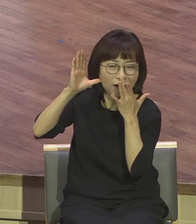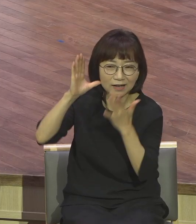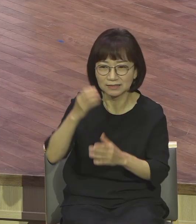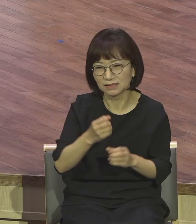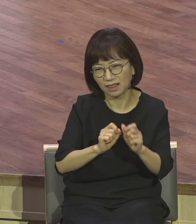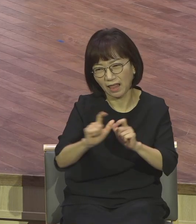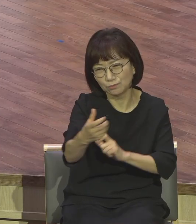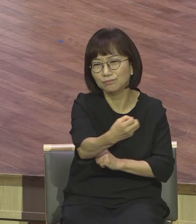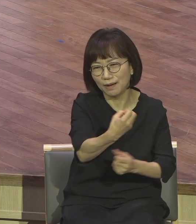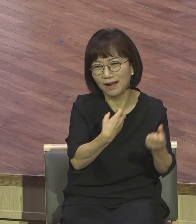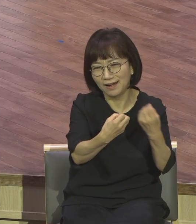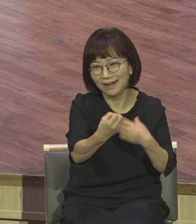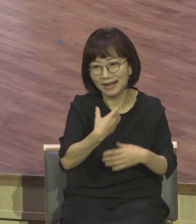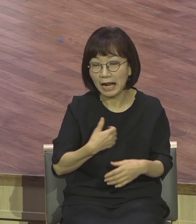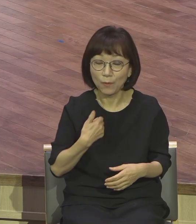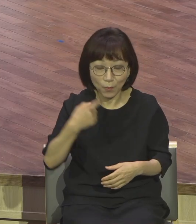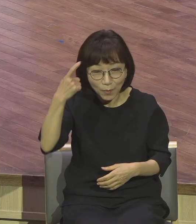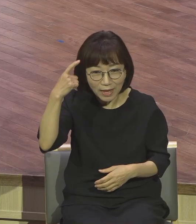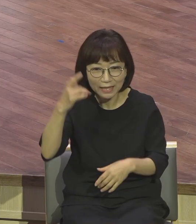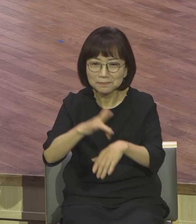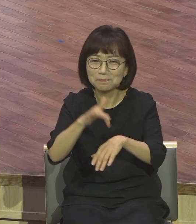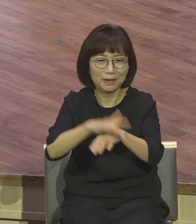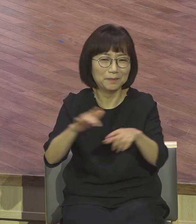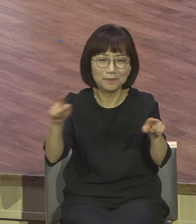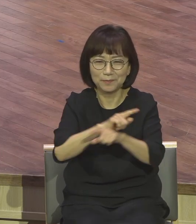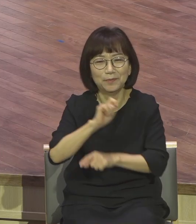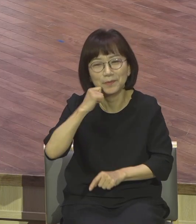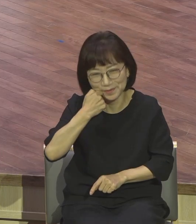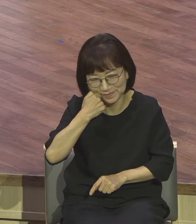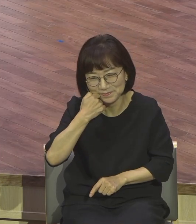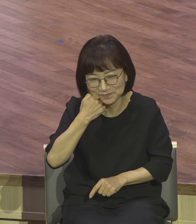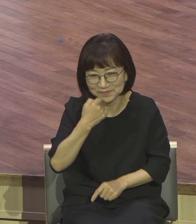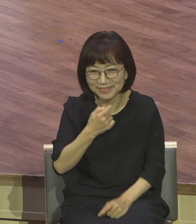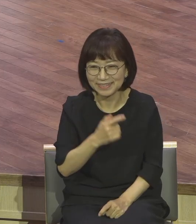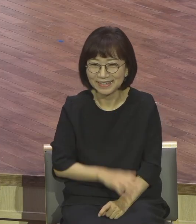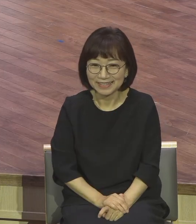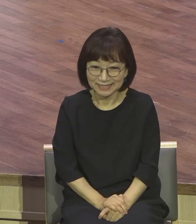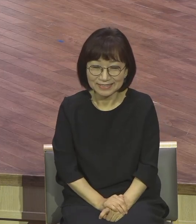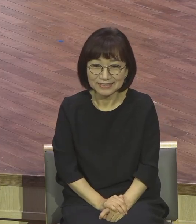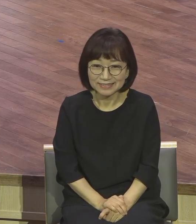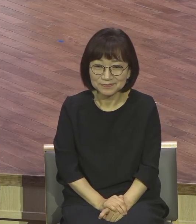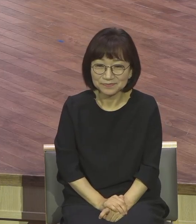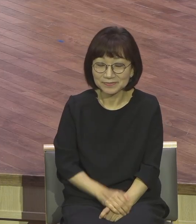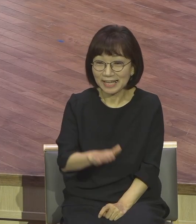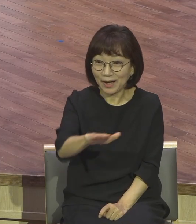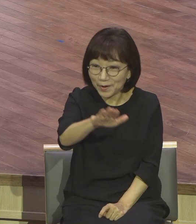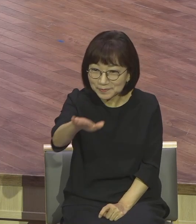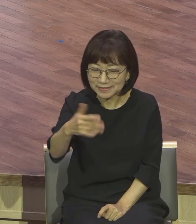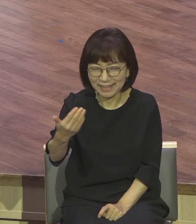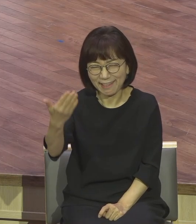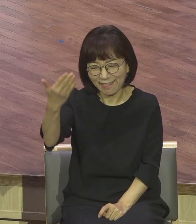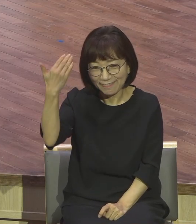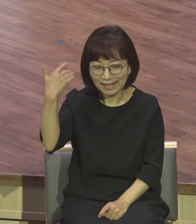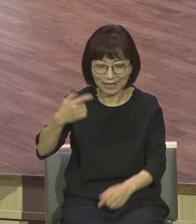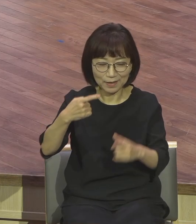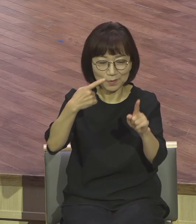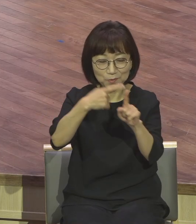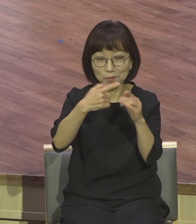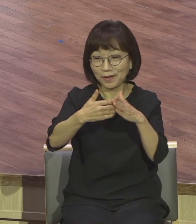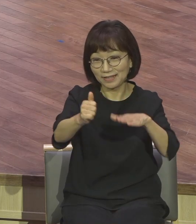여러분 복음시대가 되었다. 지금 여러분 옛날에 다닐던 그런 종교생활하고 달라졌어요.